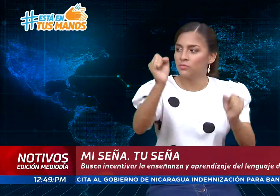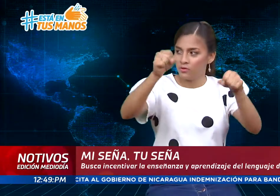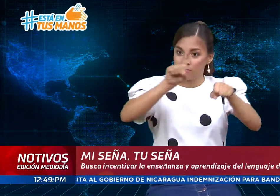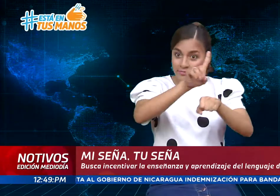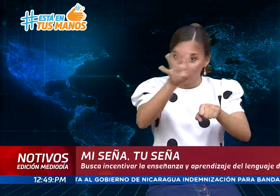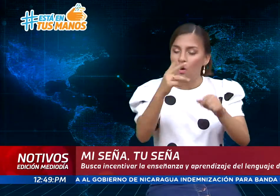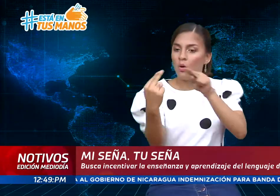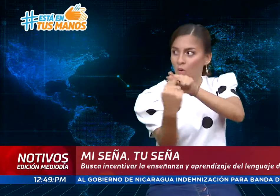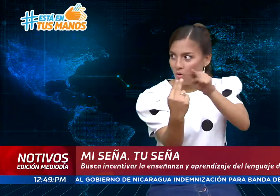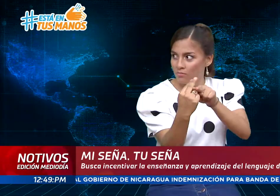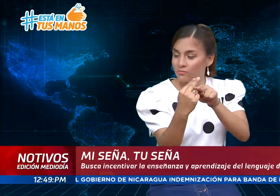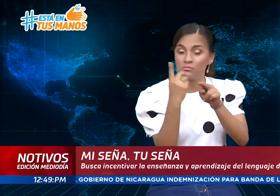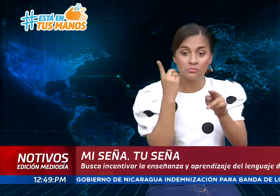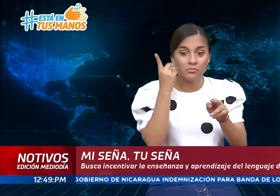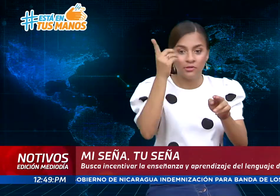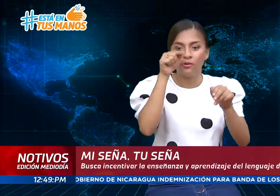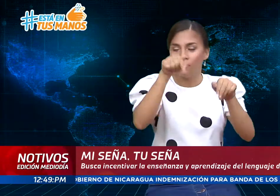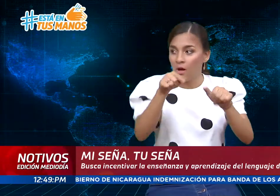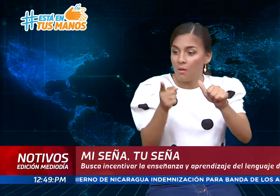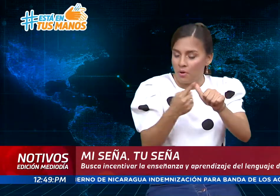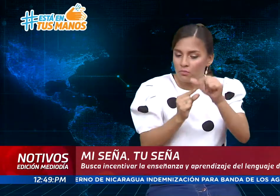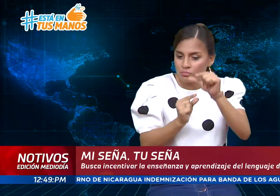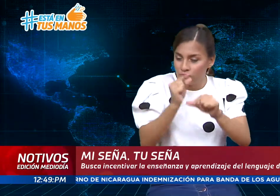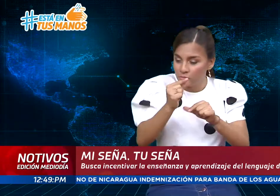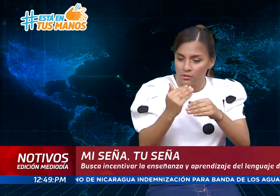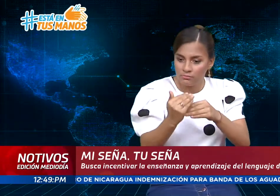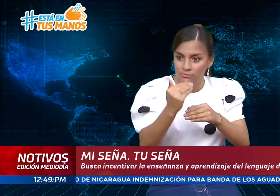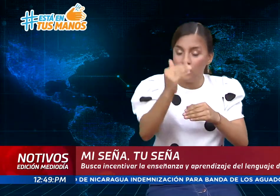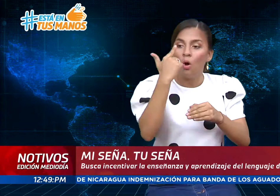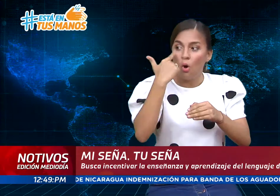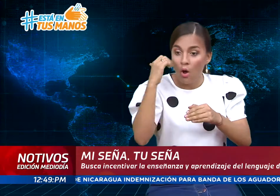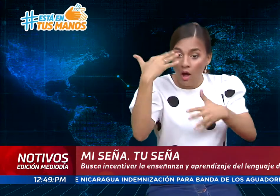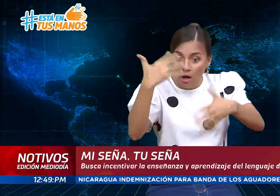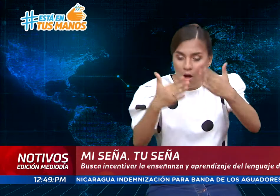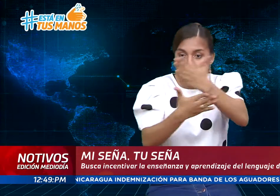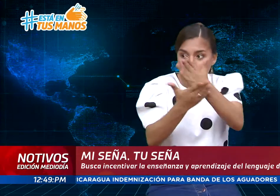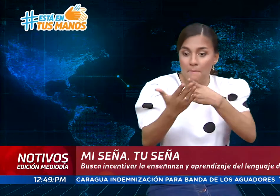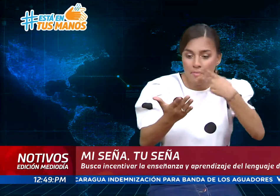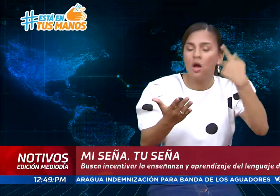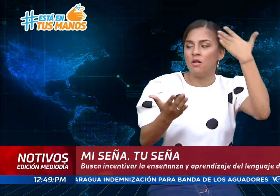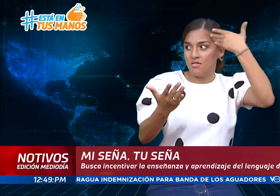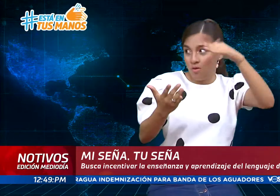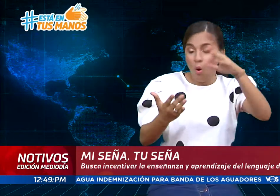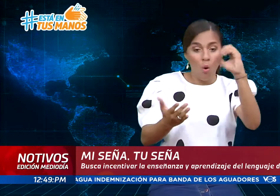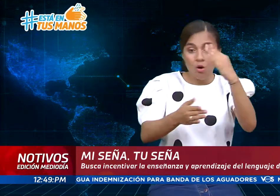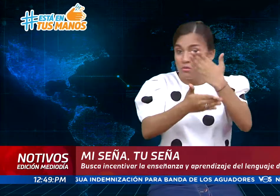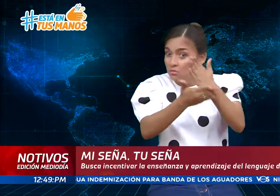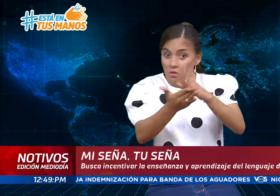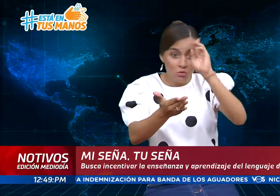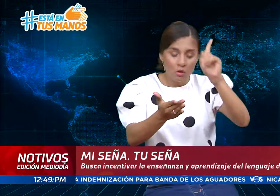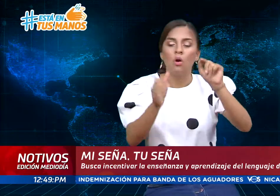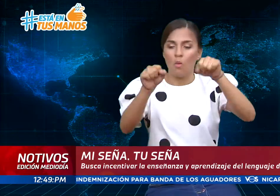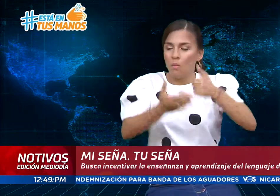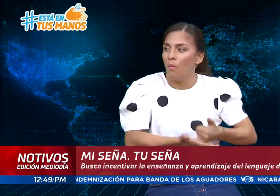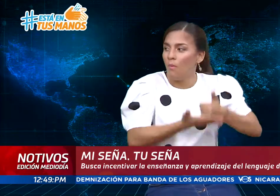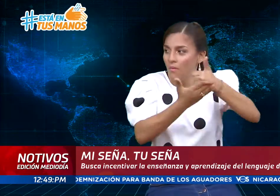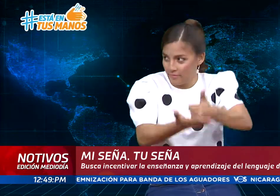voy a poder brindar ese apoyo, como decía anteriormente, para que las personas establezcan ese primer